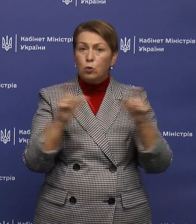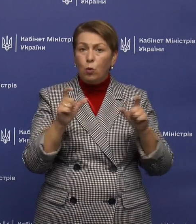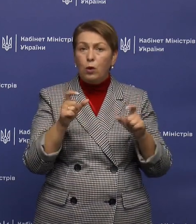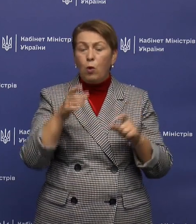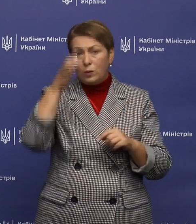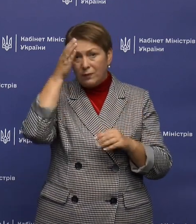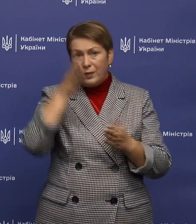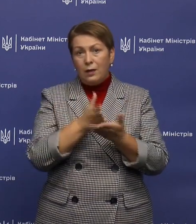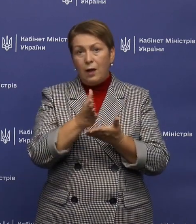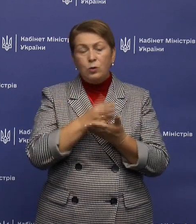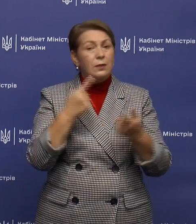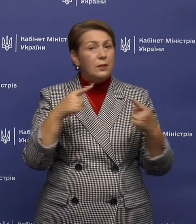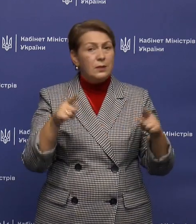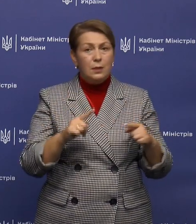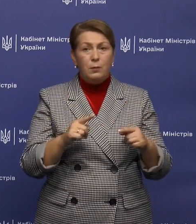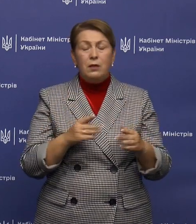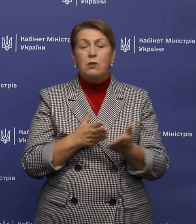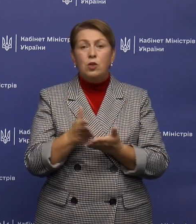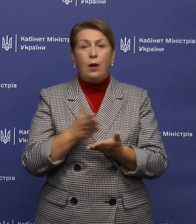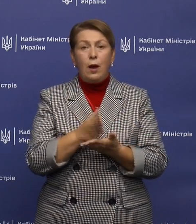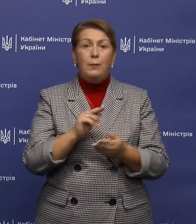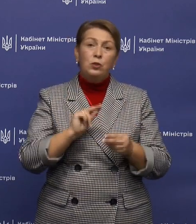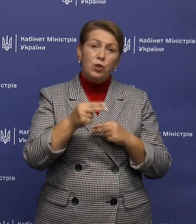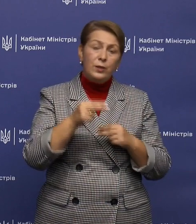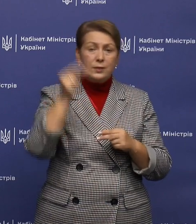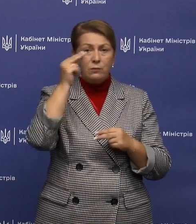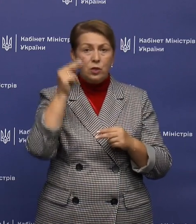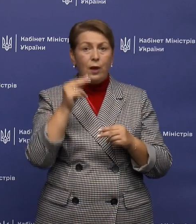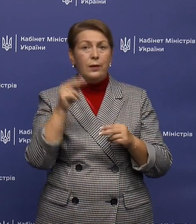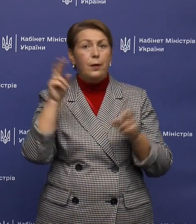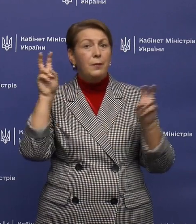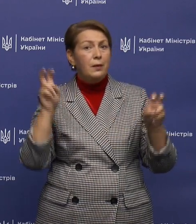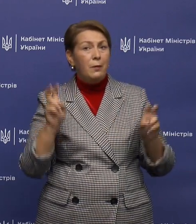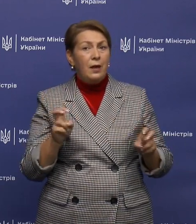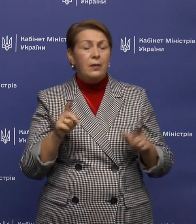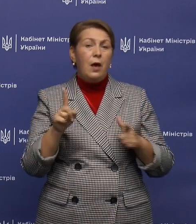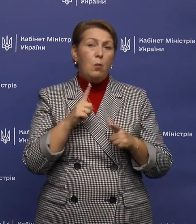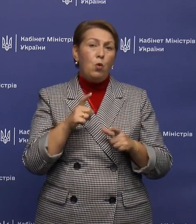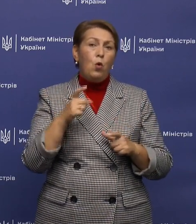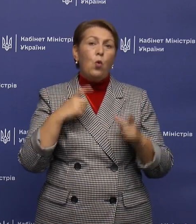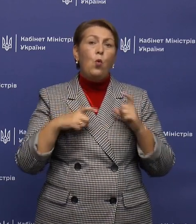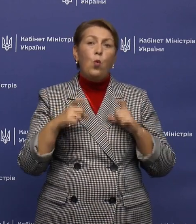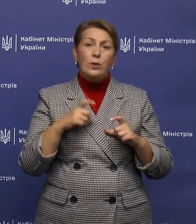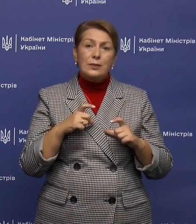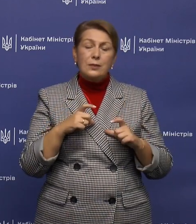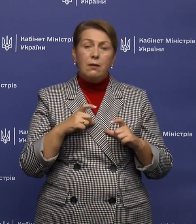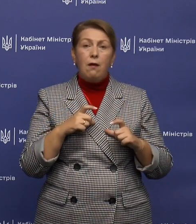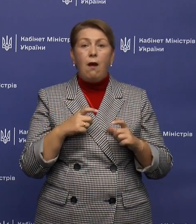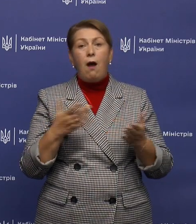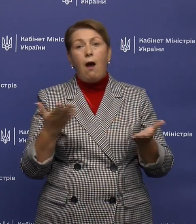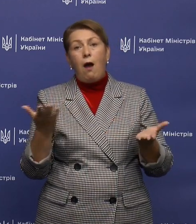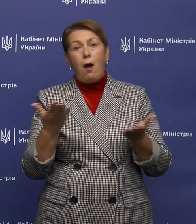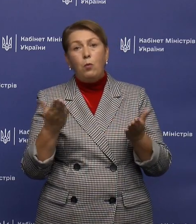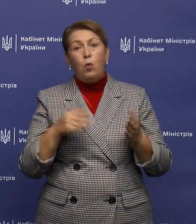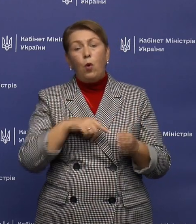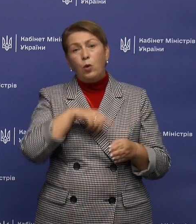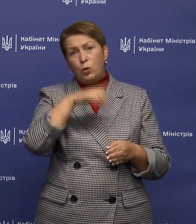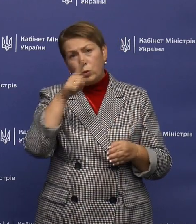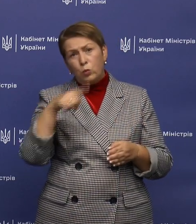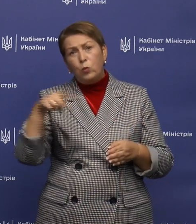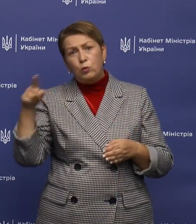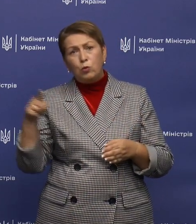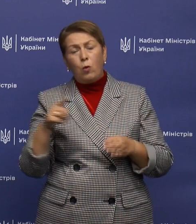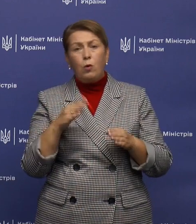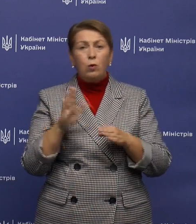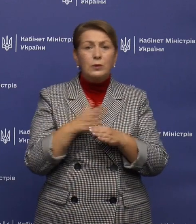різними шляхами – або через навчальні предмети, або через інтегровані курси, а також через можливість гнучко розподіляти